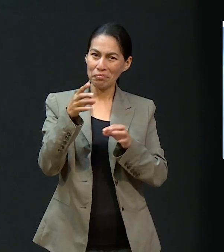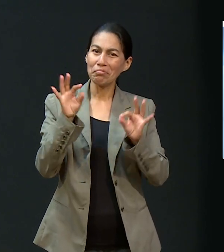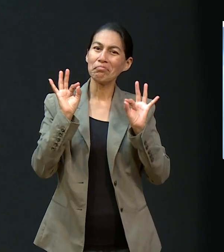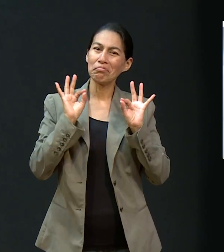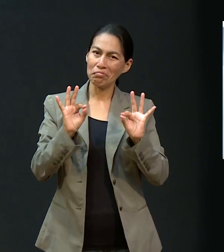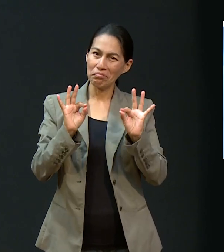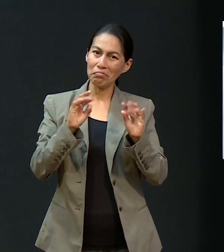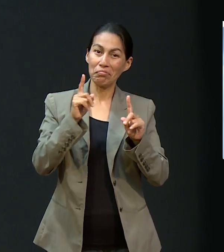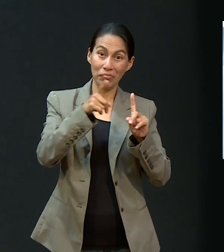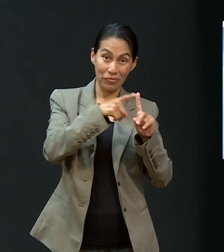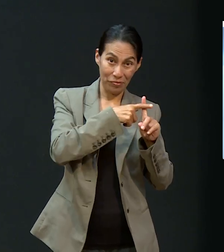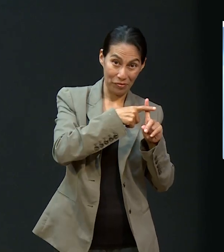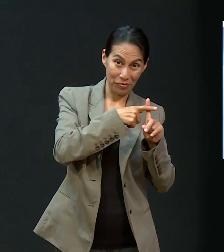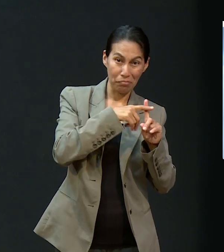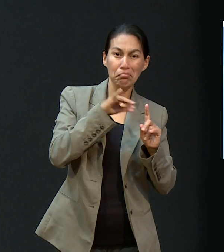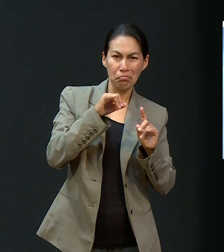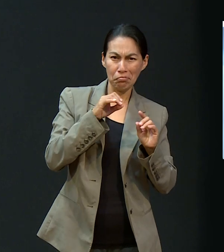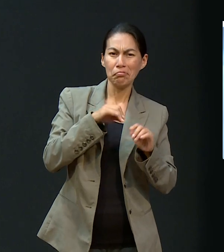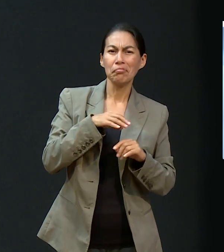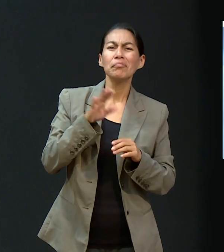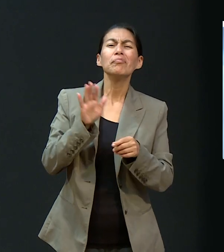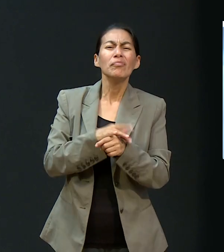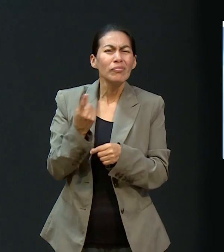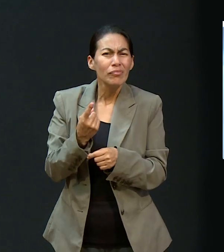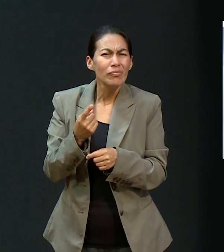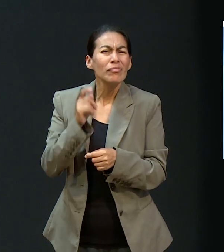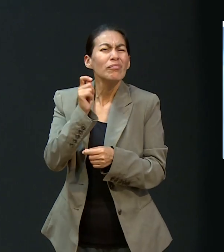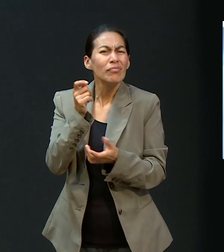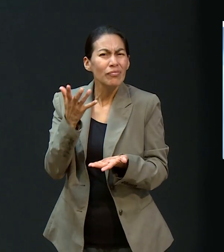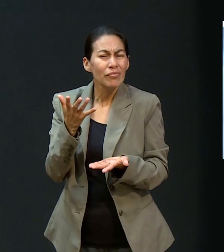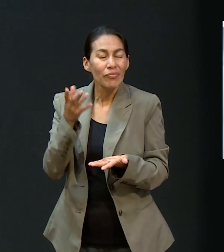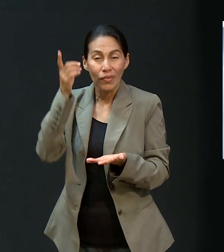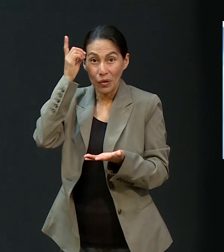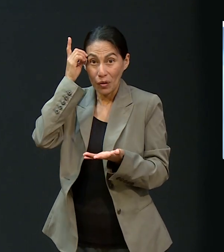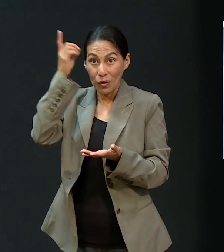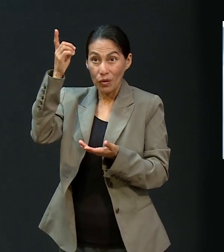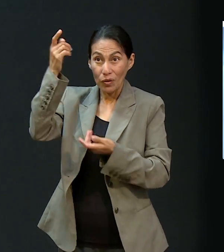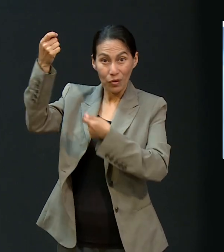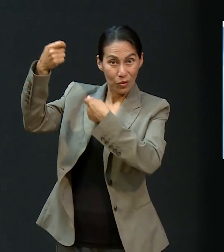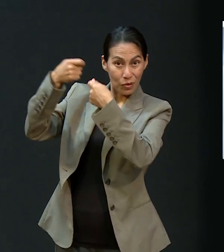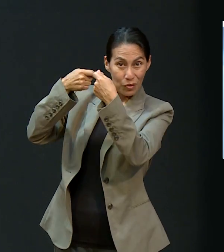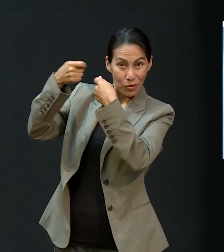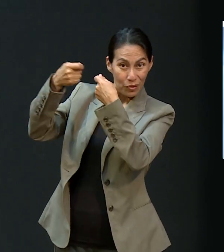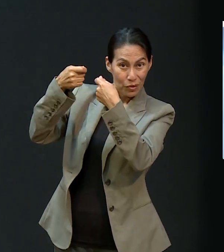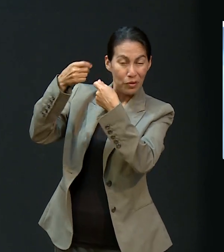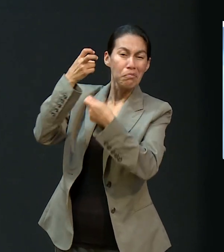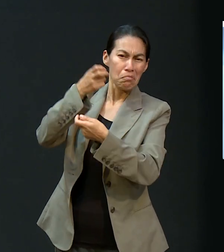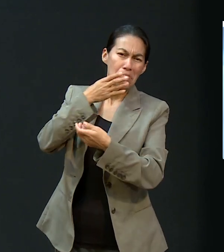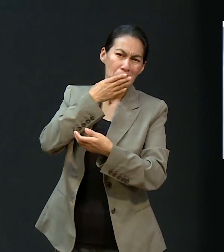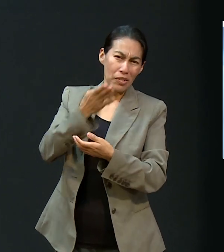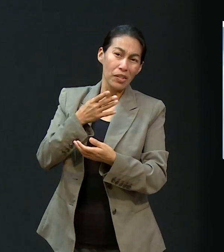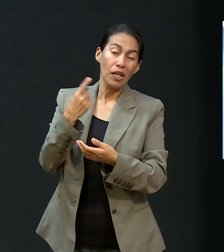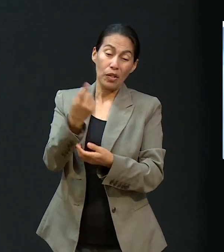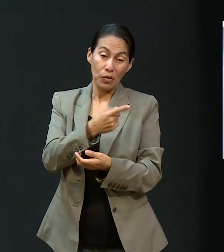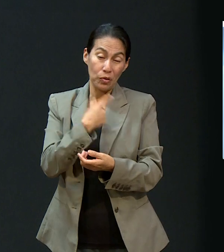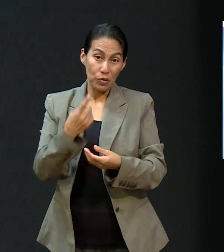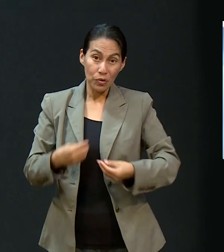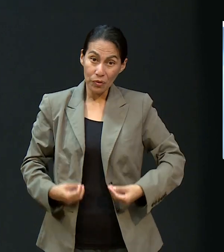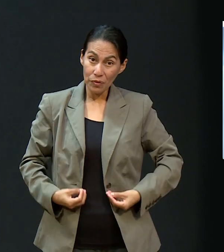porque Dios está al control y nuestra vida ha sido dejada en las manos de Dios. Por eso